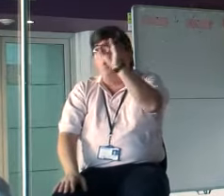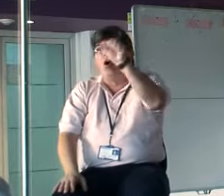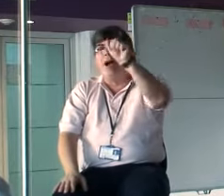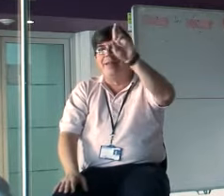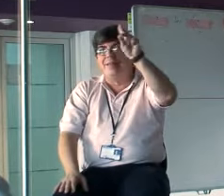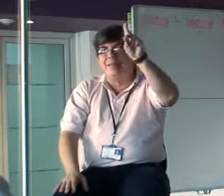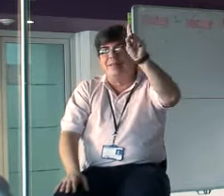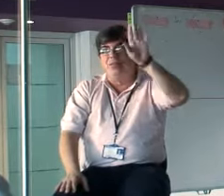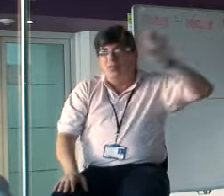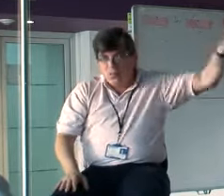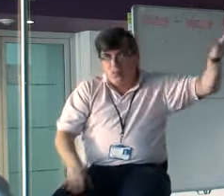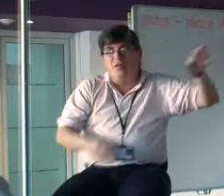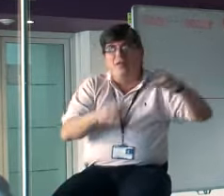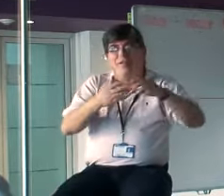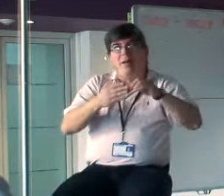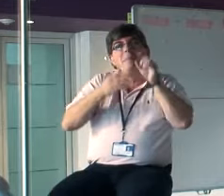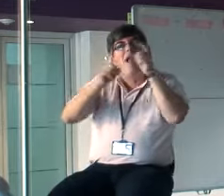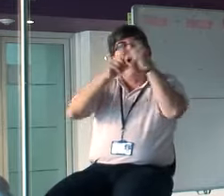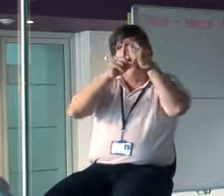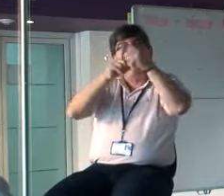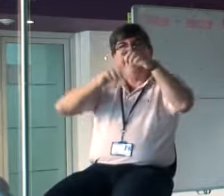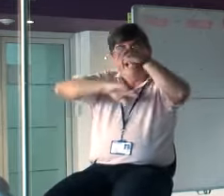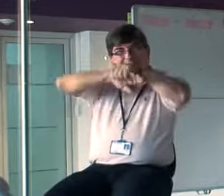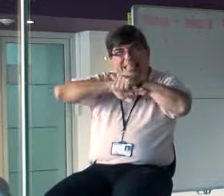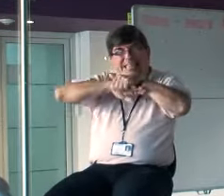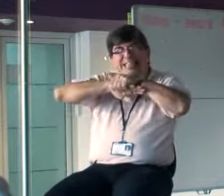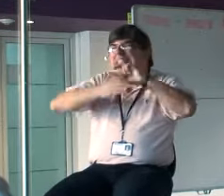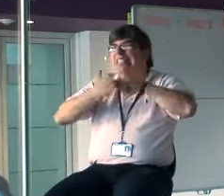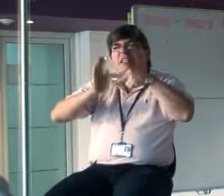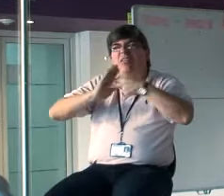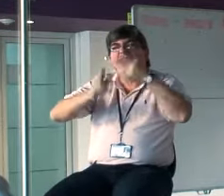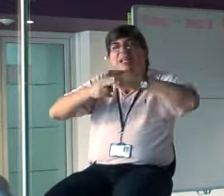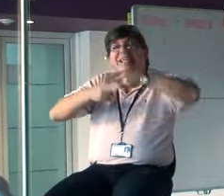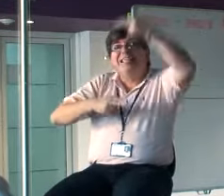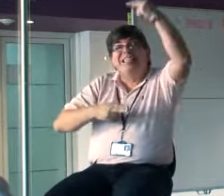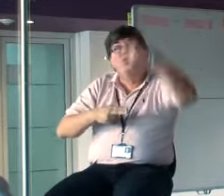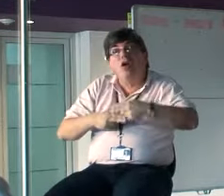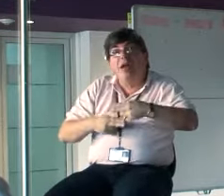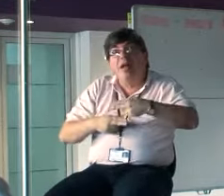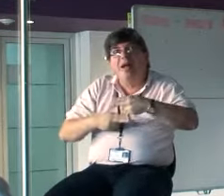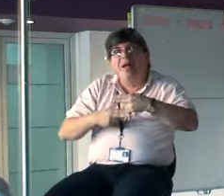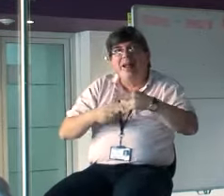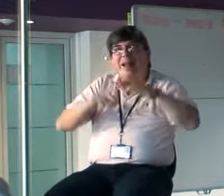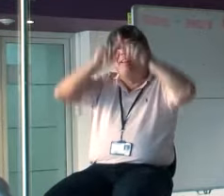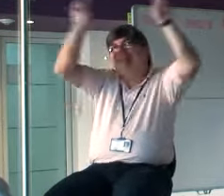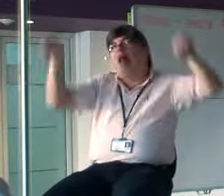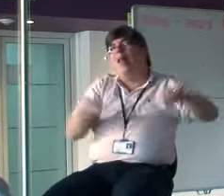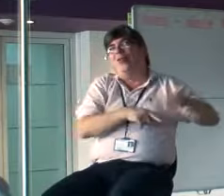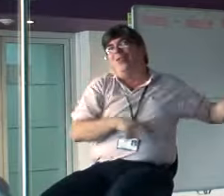Es una palabra inglesa que quiere decir la historia en el tablero, es decir,